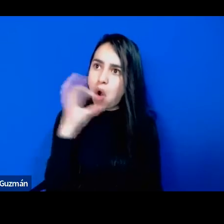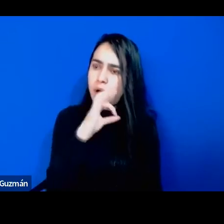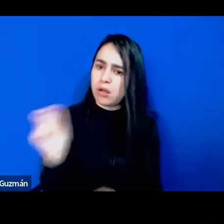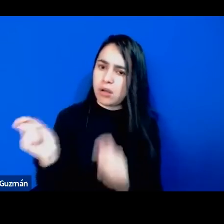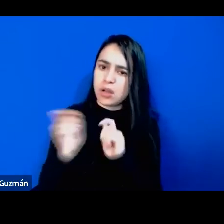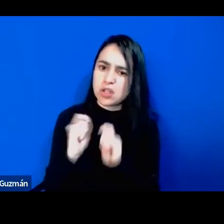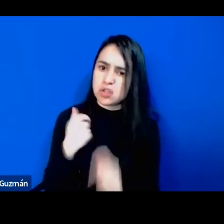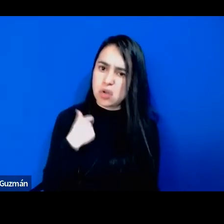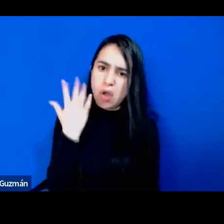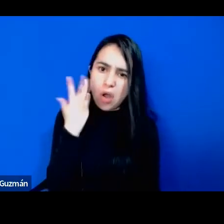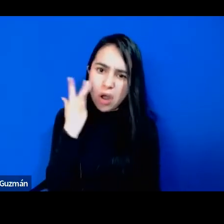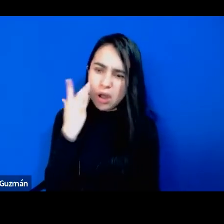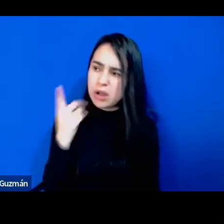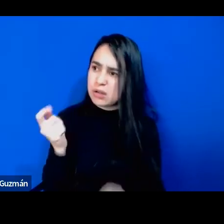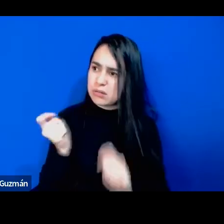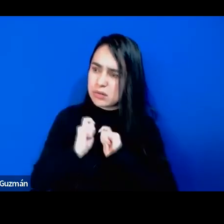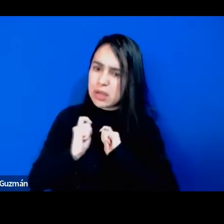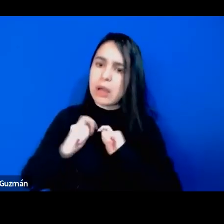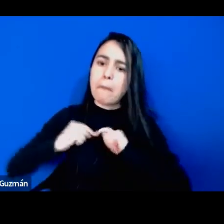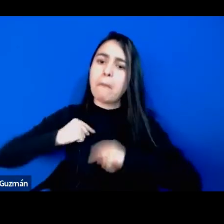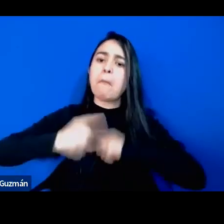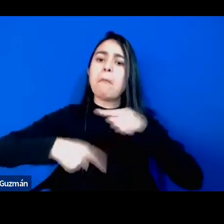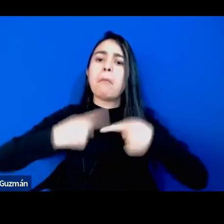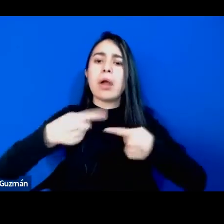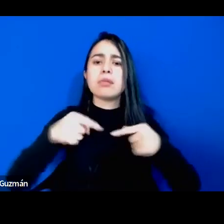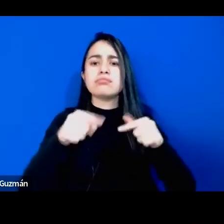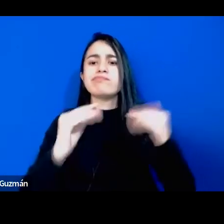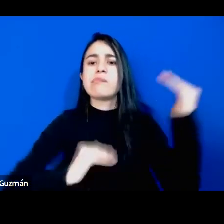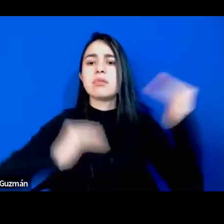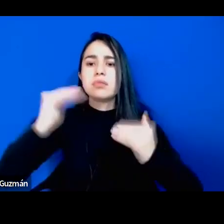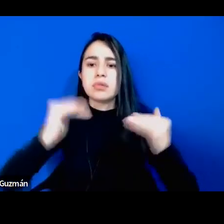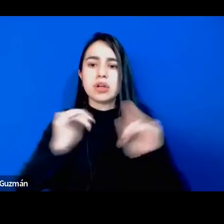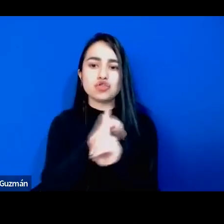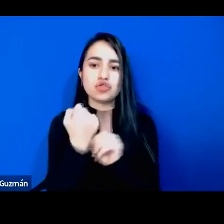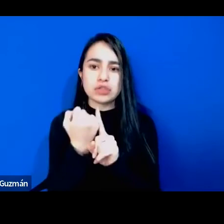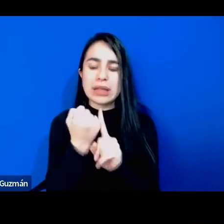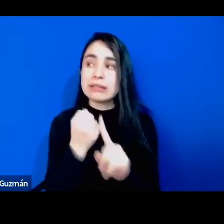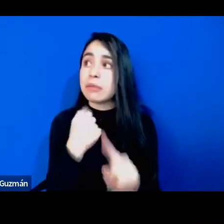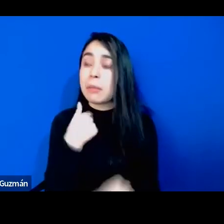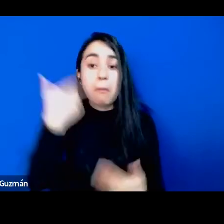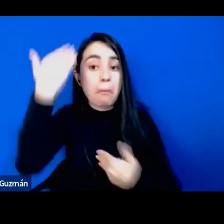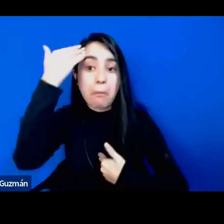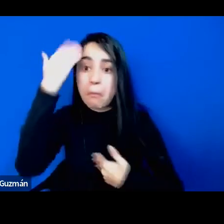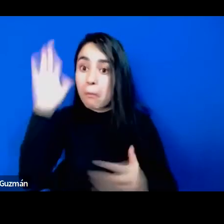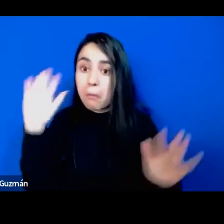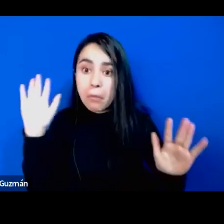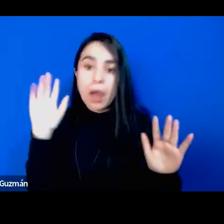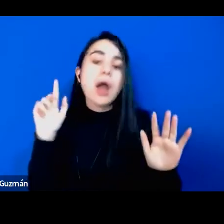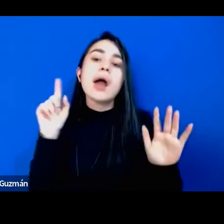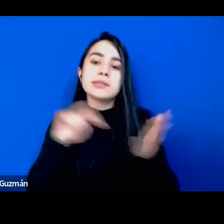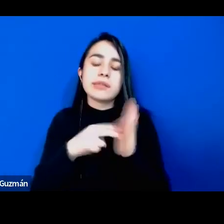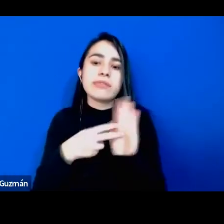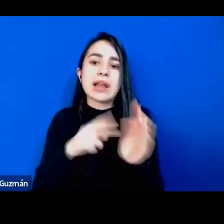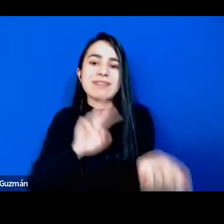lo que eso ha implicado en la reproducción de las desigualdades sociales, no van a poder superar el racismo. Yo creo que eso brilla por la